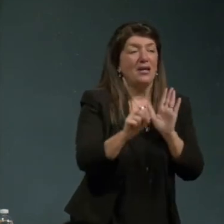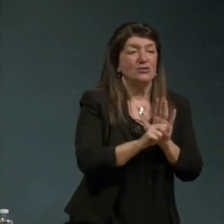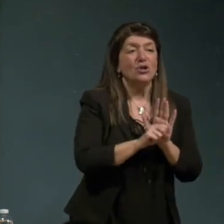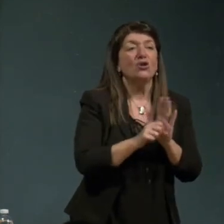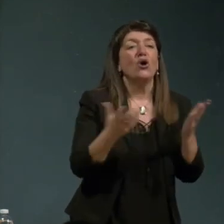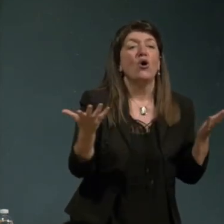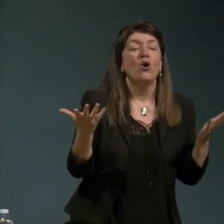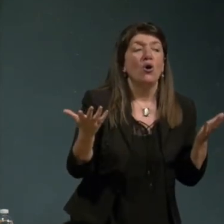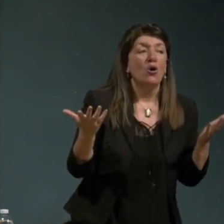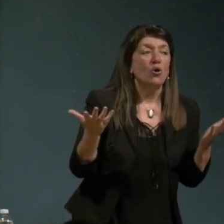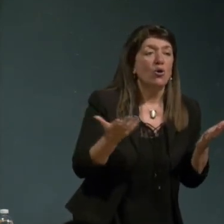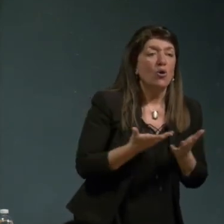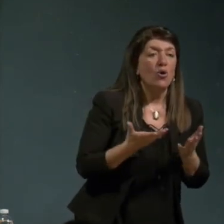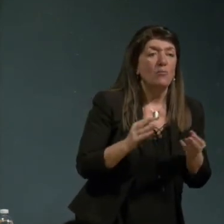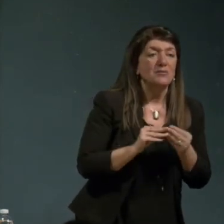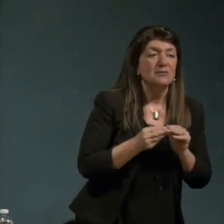si fa